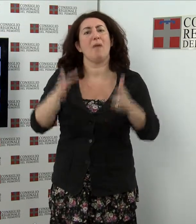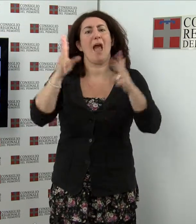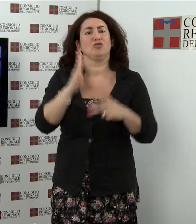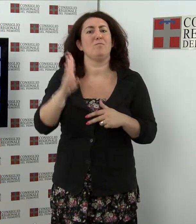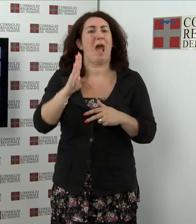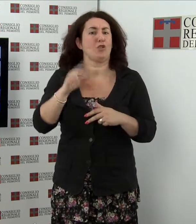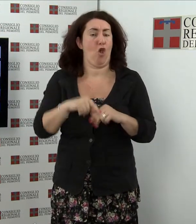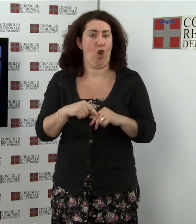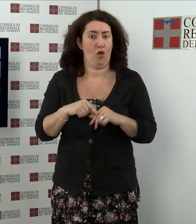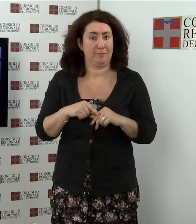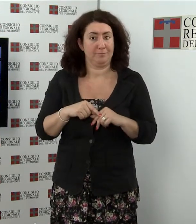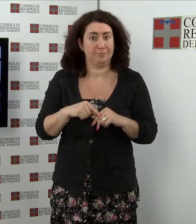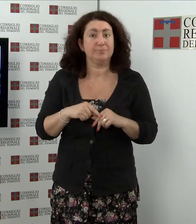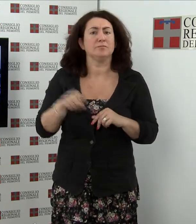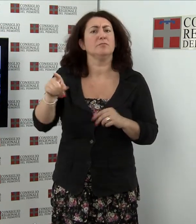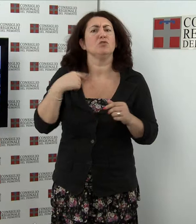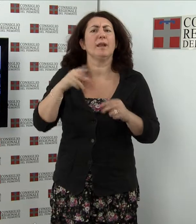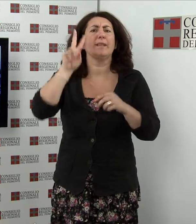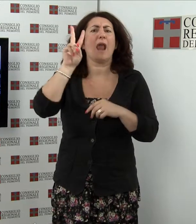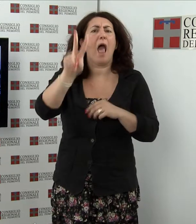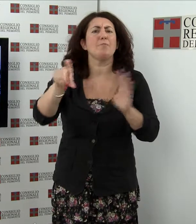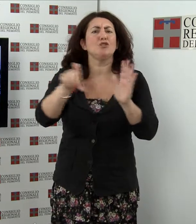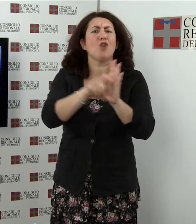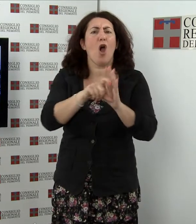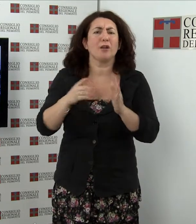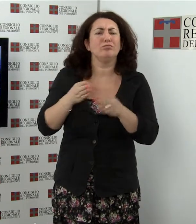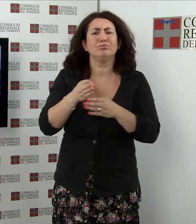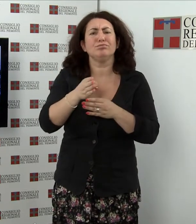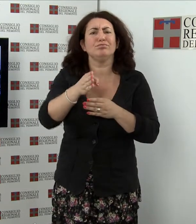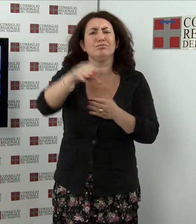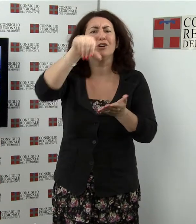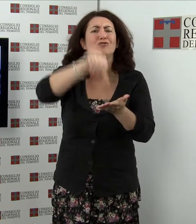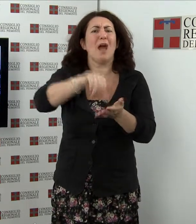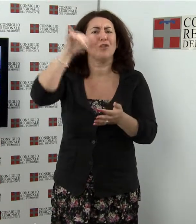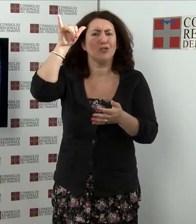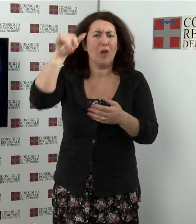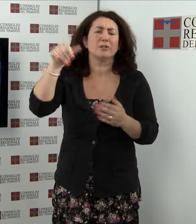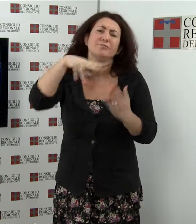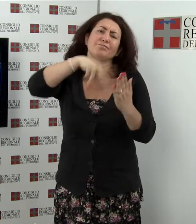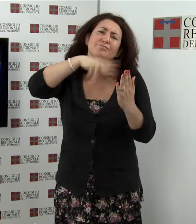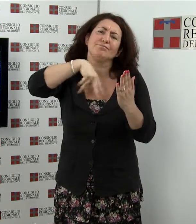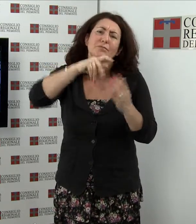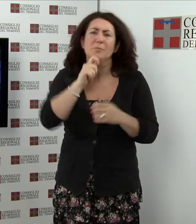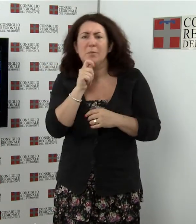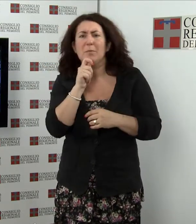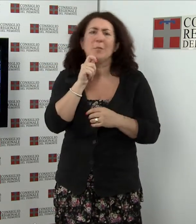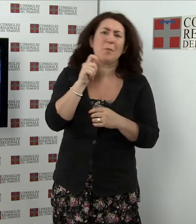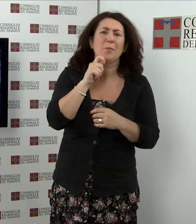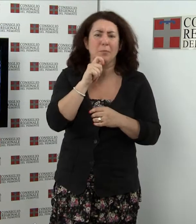storico che percorre il centro di Torino e le biblioteche ospitano conferenze su temi specifici. Il programma completo sul sito del Consiglio